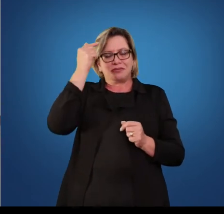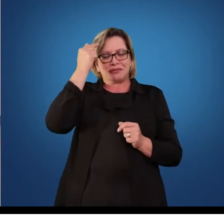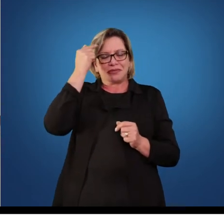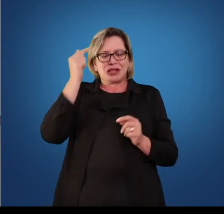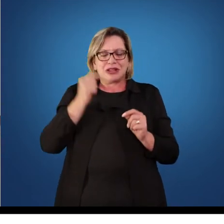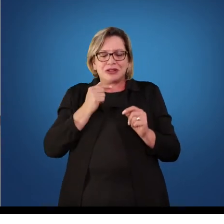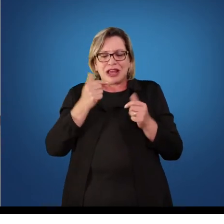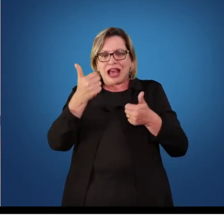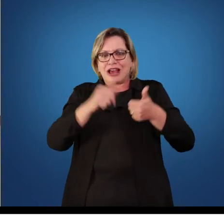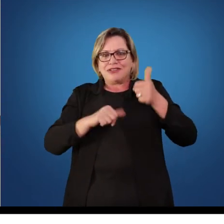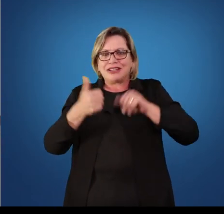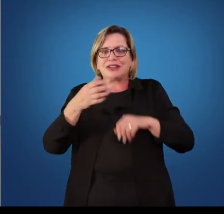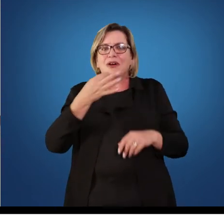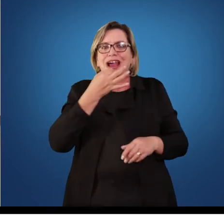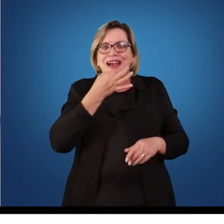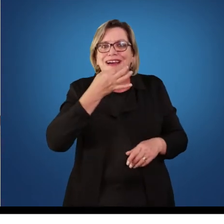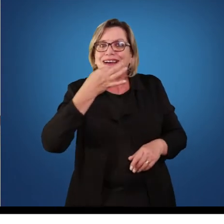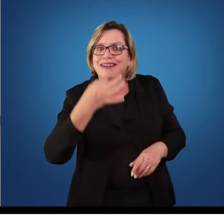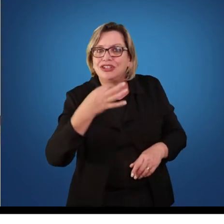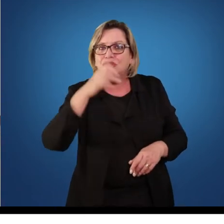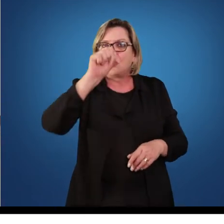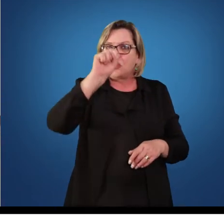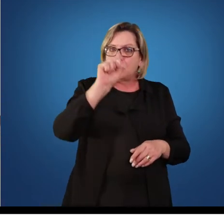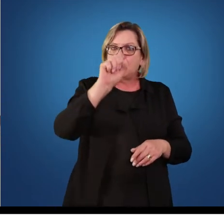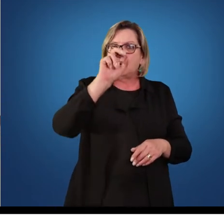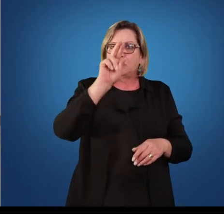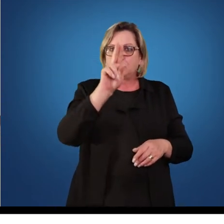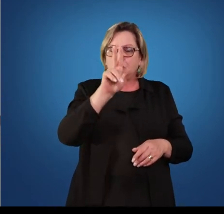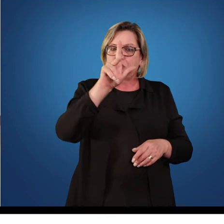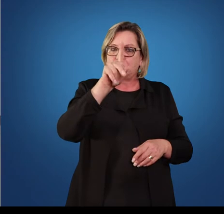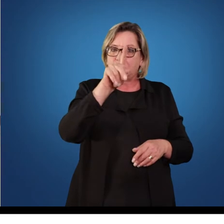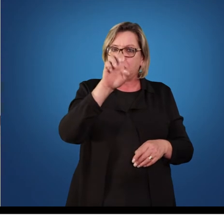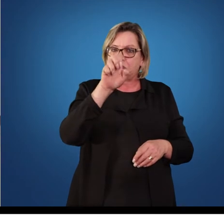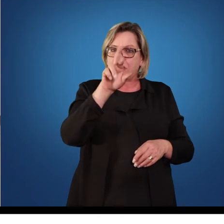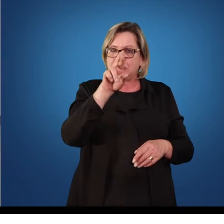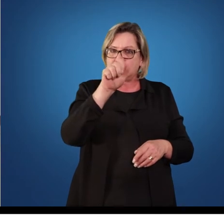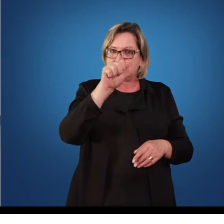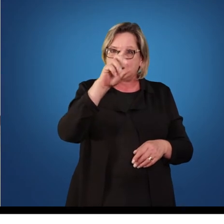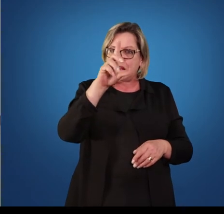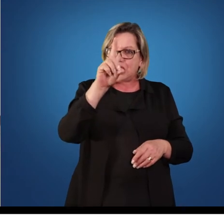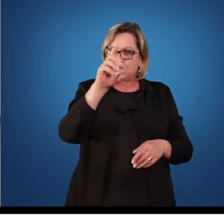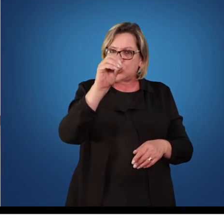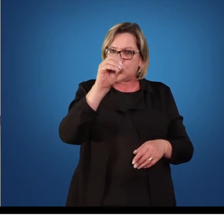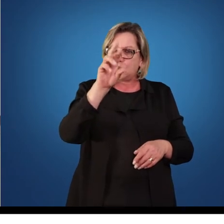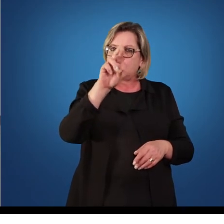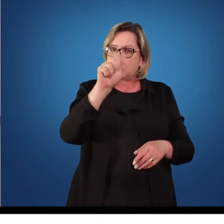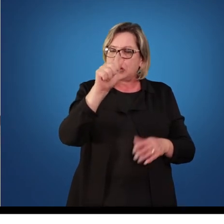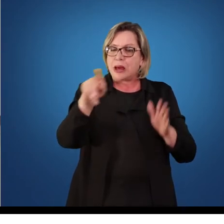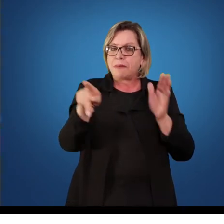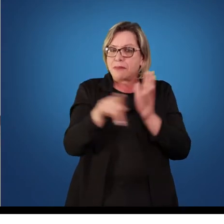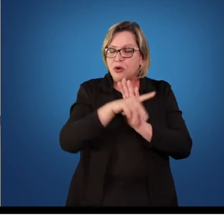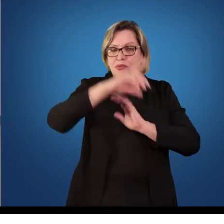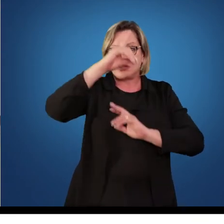é a abordagem adotada pelas DCEs do Estado do Paraná, está vinculada ao processo de ensino